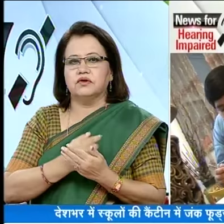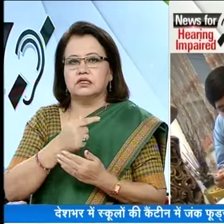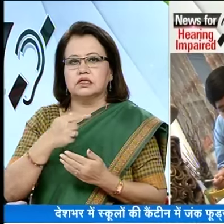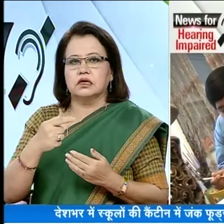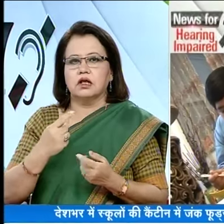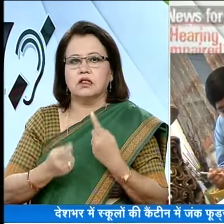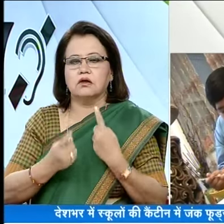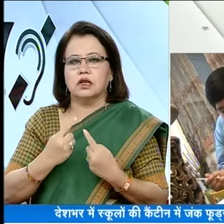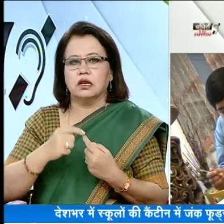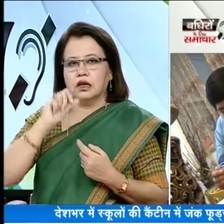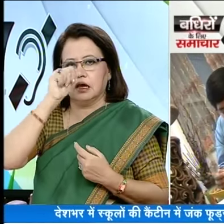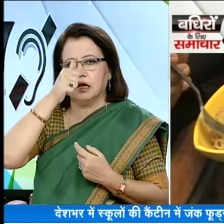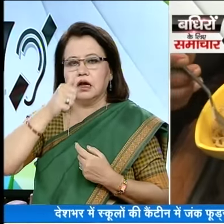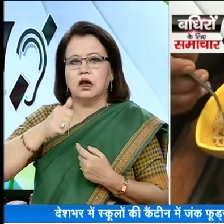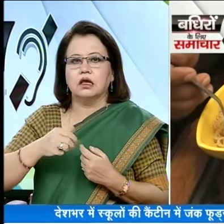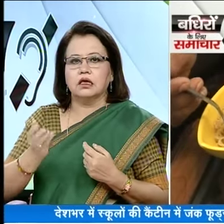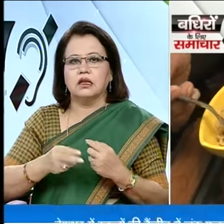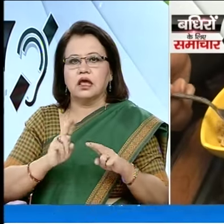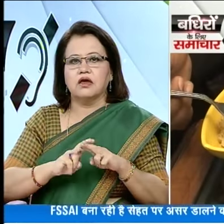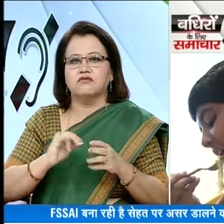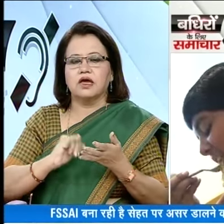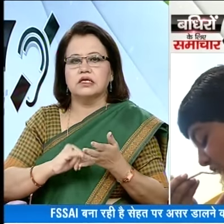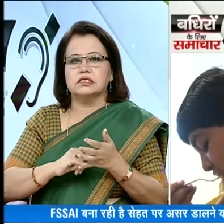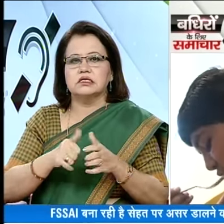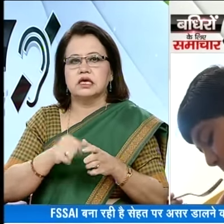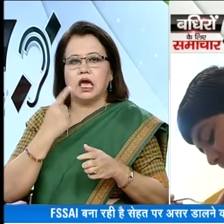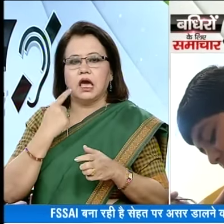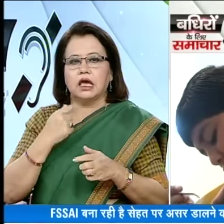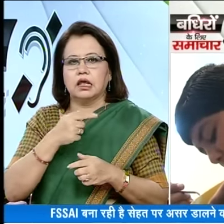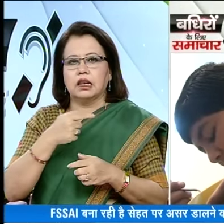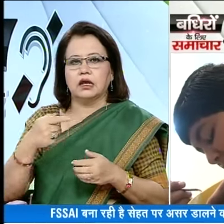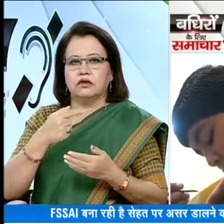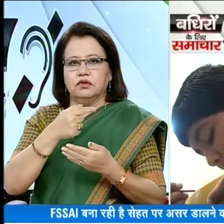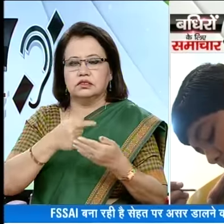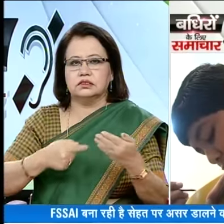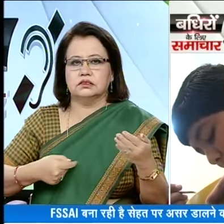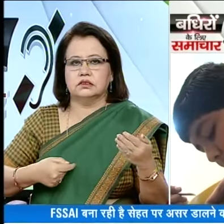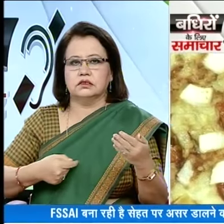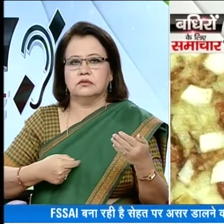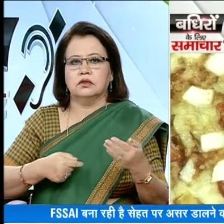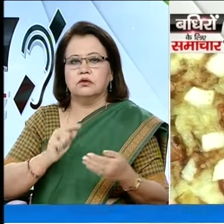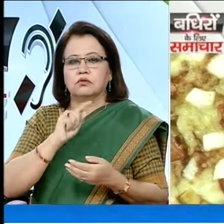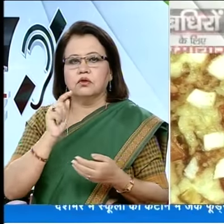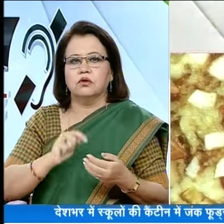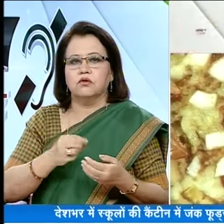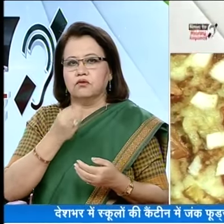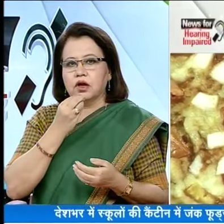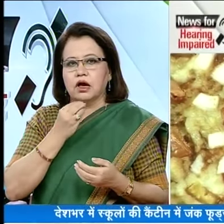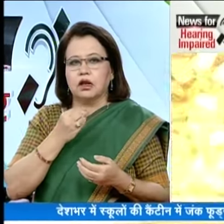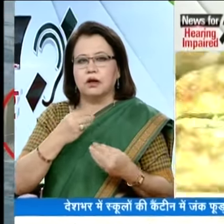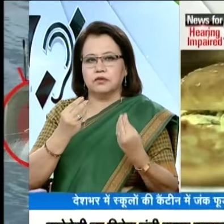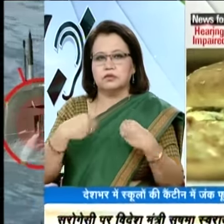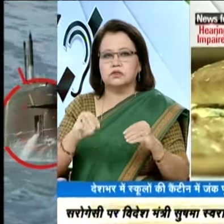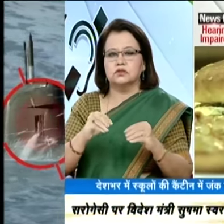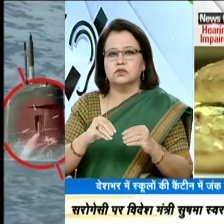सेफटी इन स्टेंडर्ड अथॉर्टी आफ इंडिया जानी F-SSAI एक नेगटिव लिस्ट बनाने जा रही है जिसमें मौझूद जंक